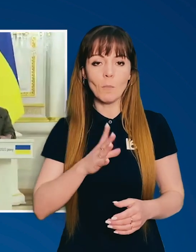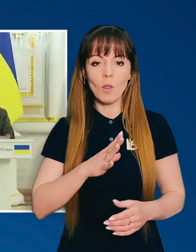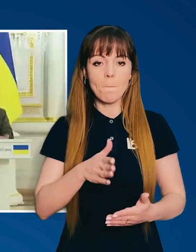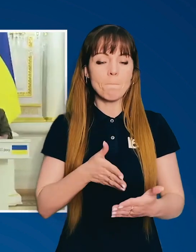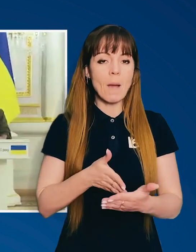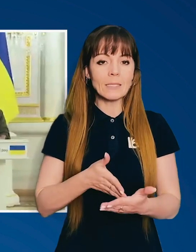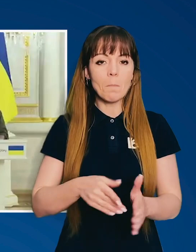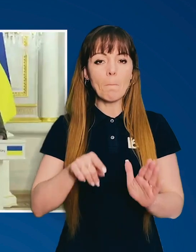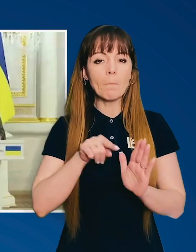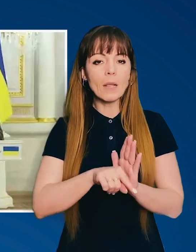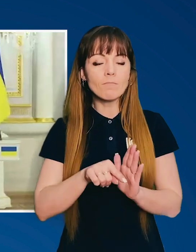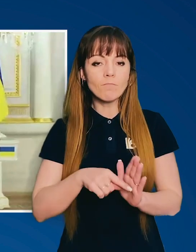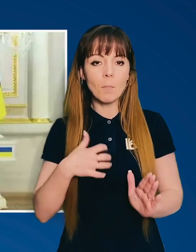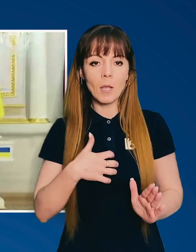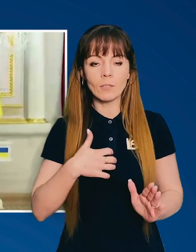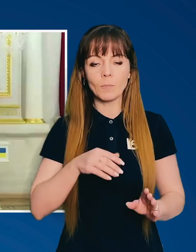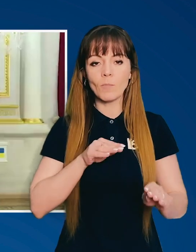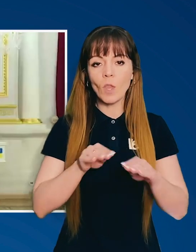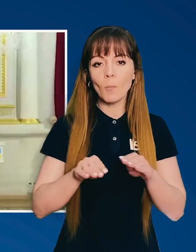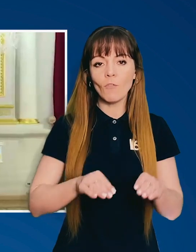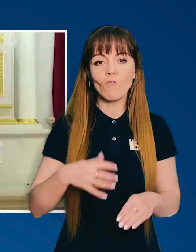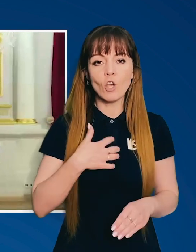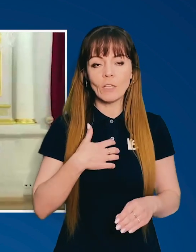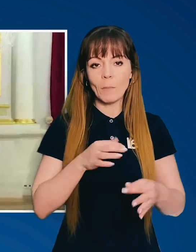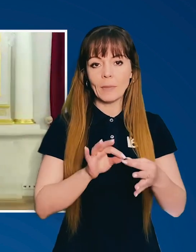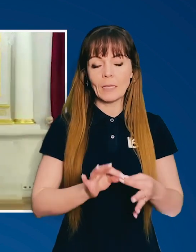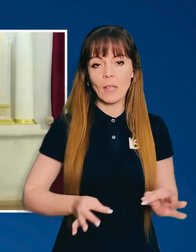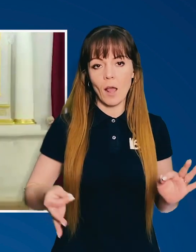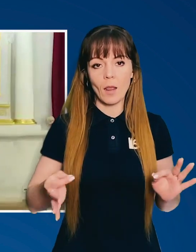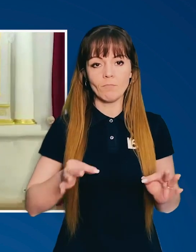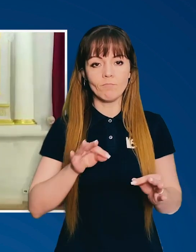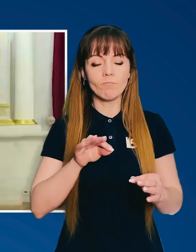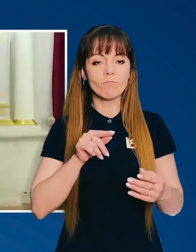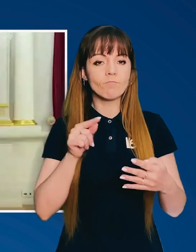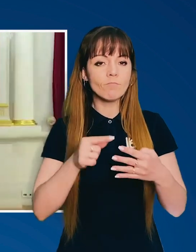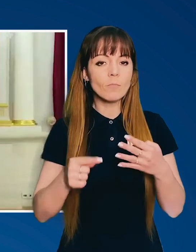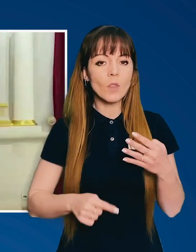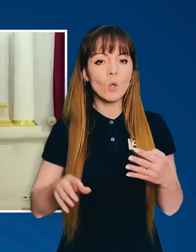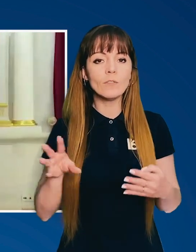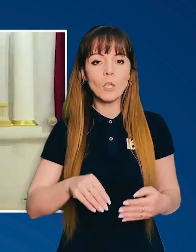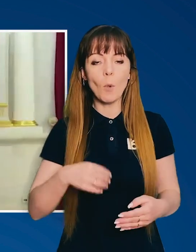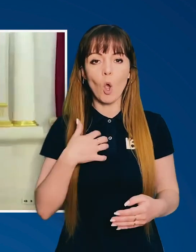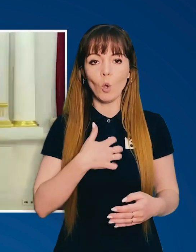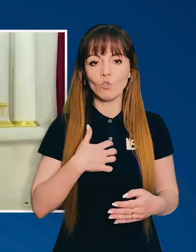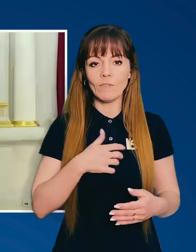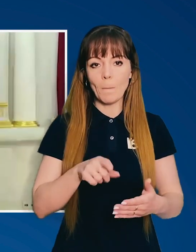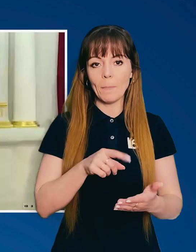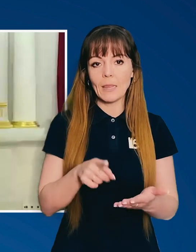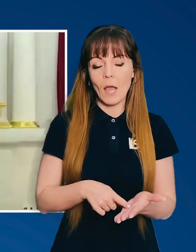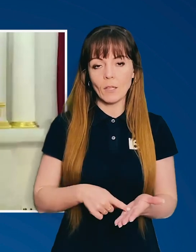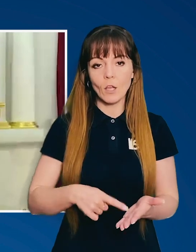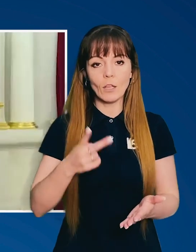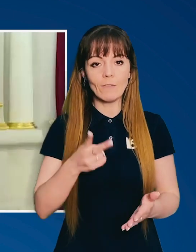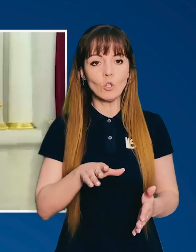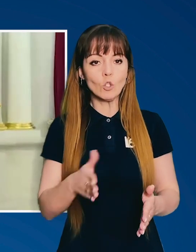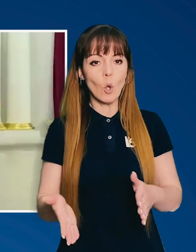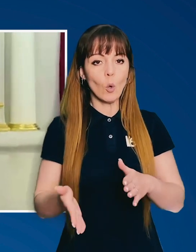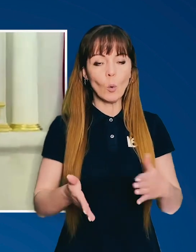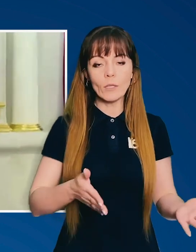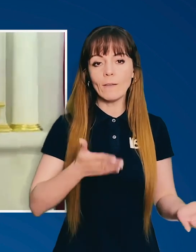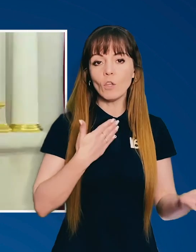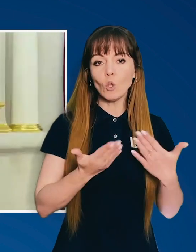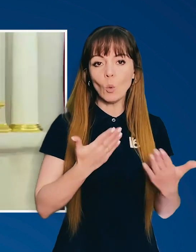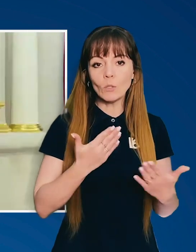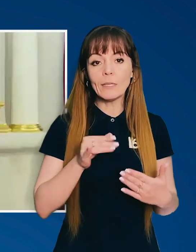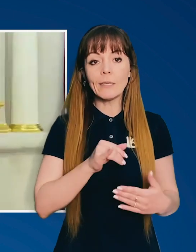як і завжди були максимально предметними, наповненими, важливими деталями, пройшлися по всім ключовим питанням